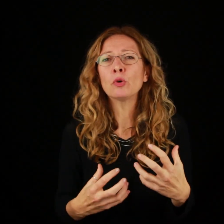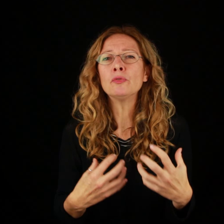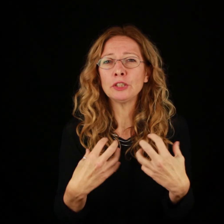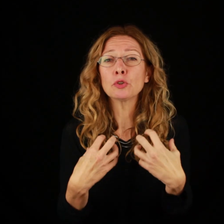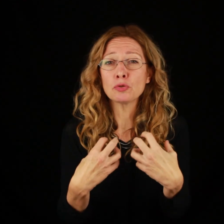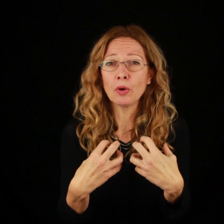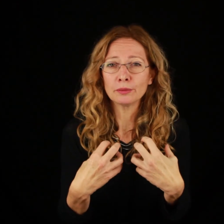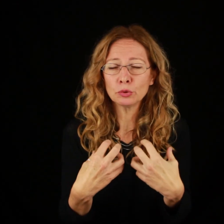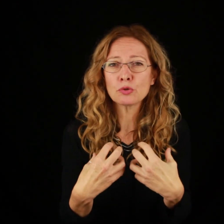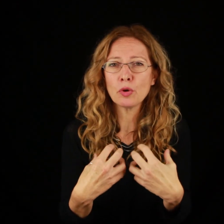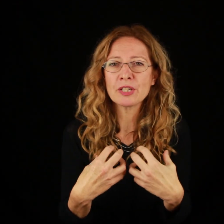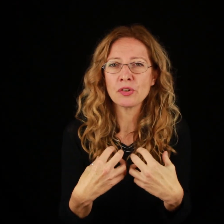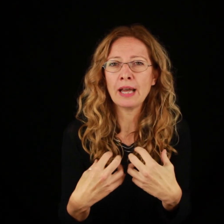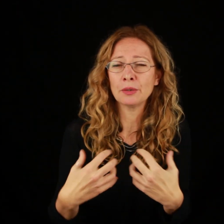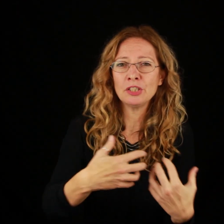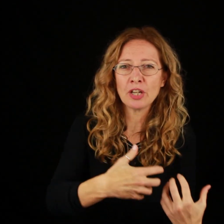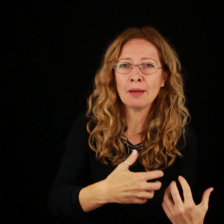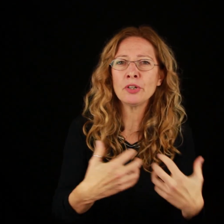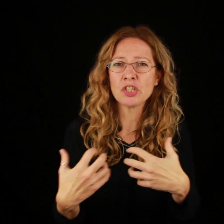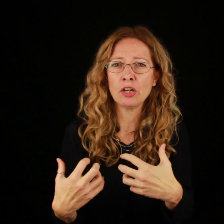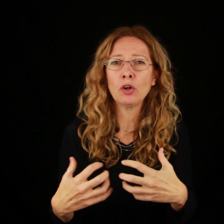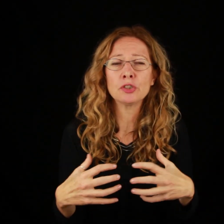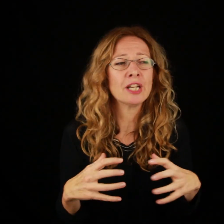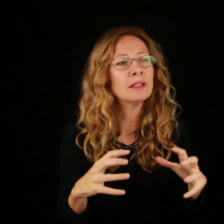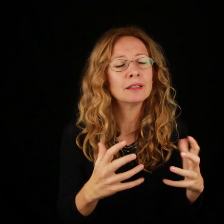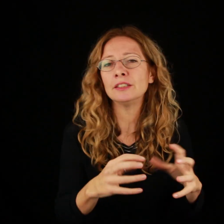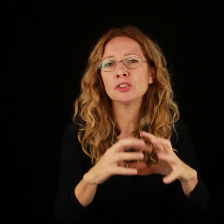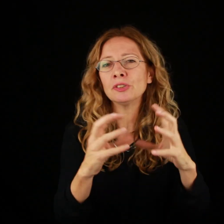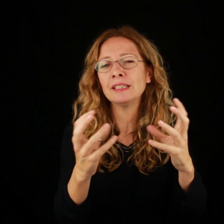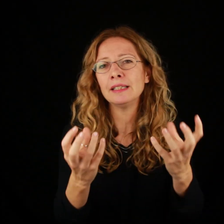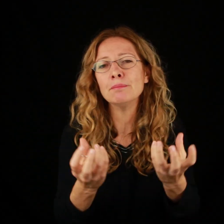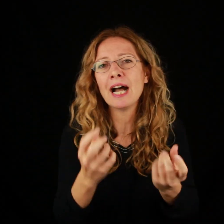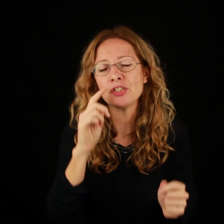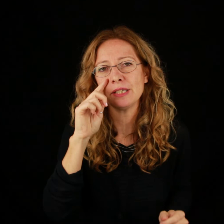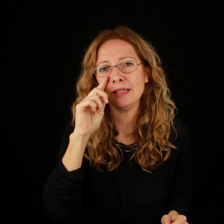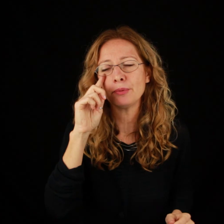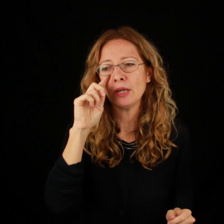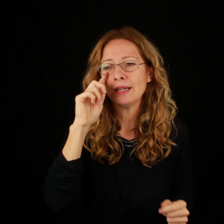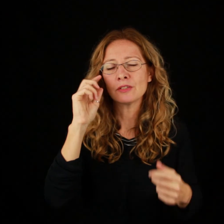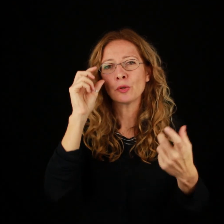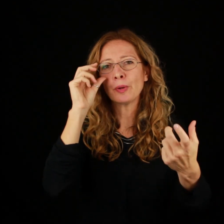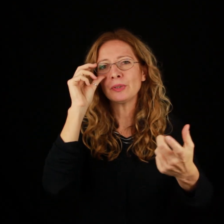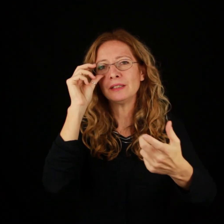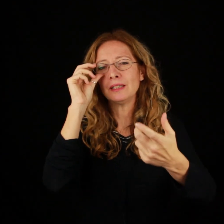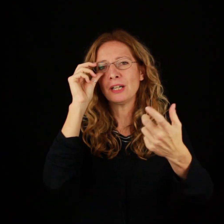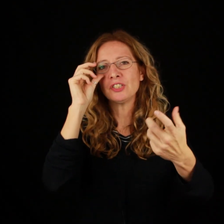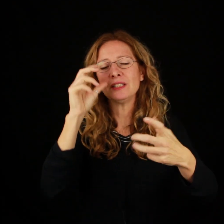un conflitto suo, tutto suo personale, quindi c'è l'amore e c'è l'odio, ci sono delle immagini nel libro che sono proprio delle immagini di